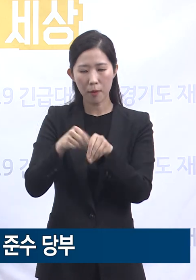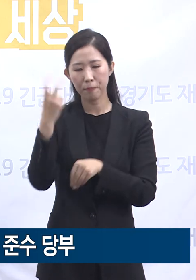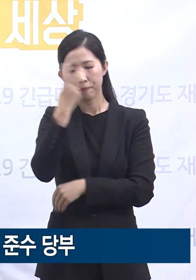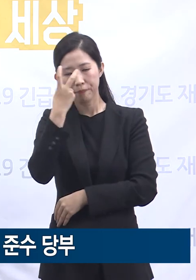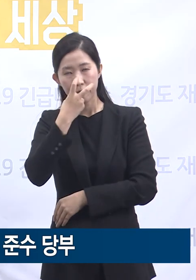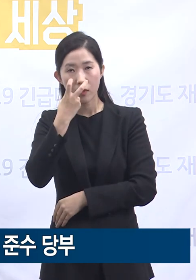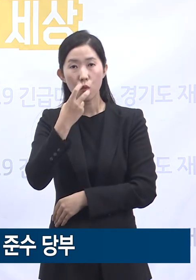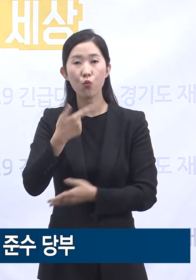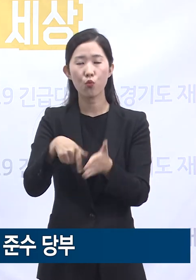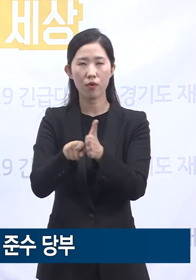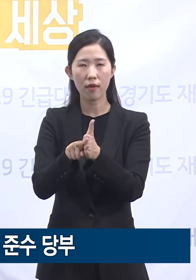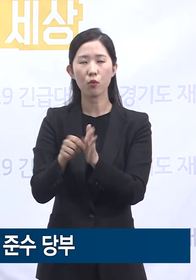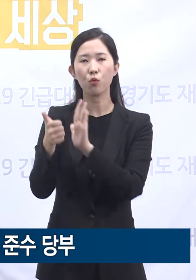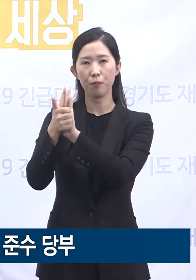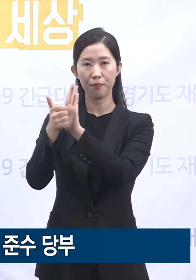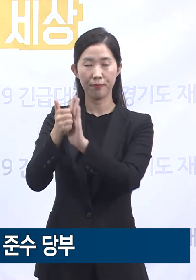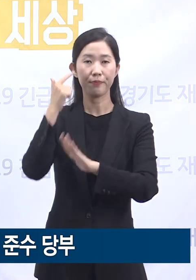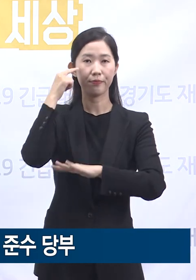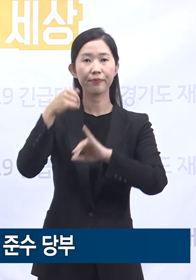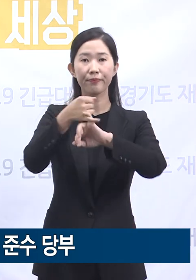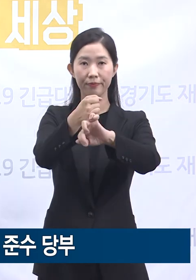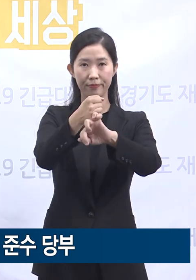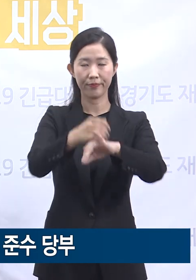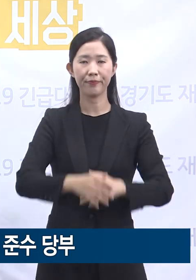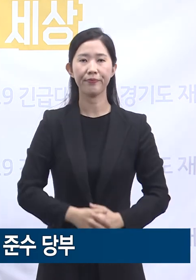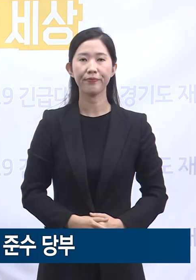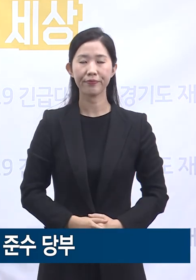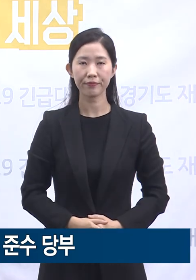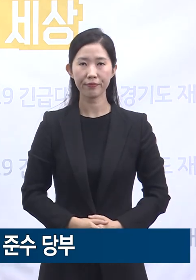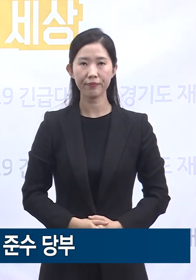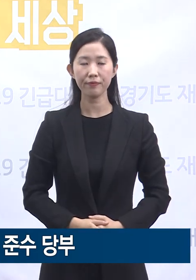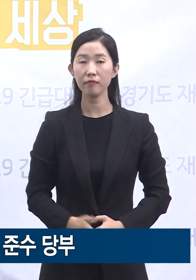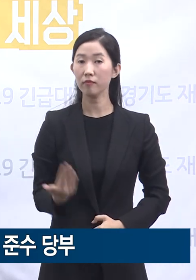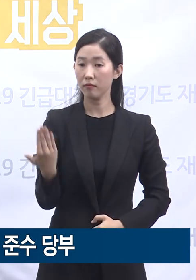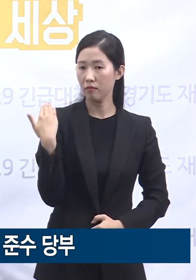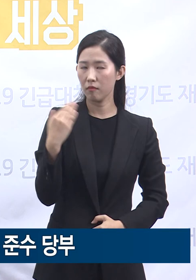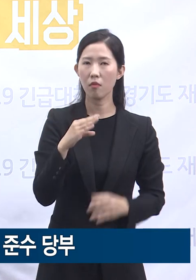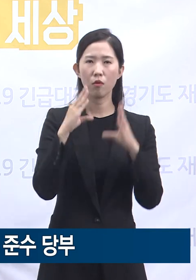주말 동안 코로나19 감염 확산세가 위협적으로 증가해 왔습니다.